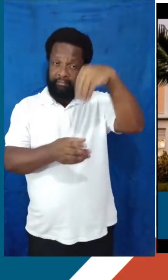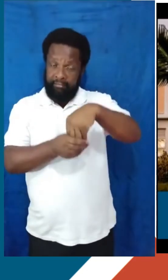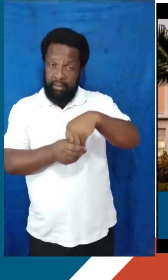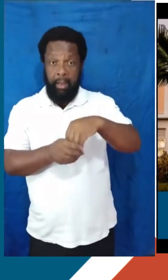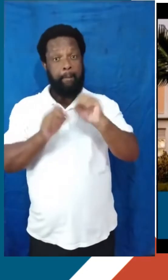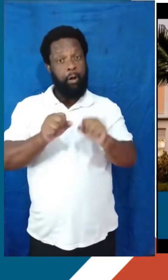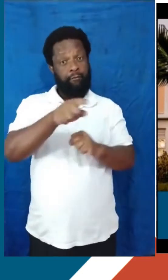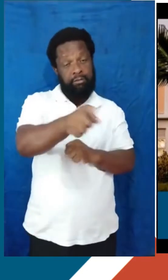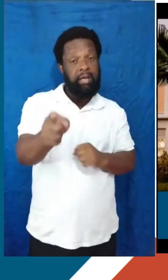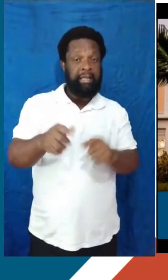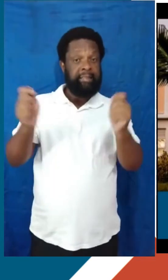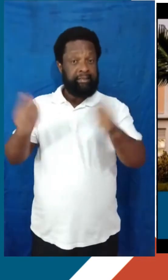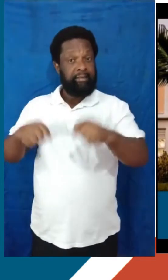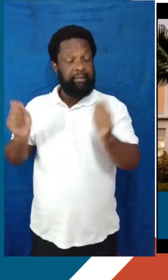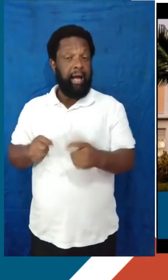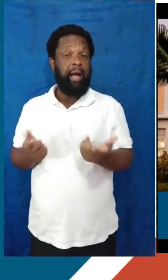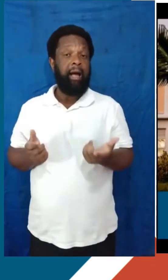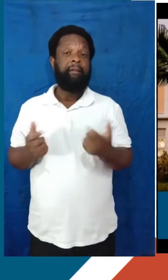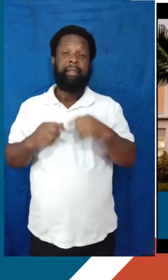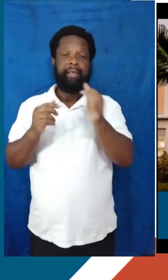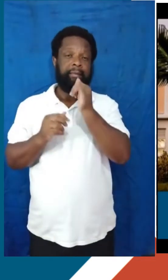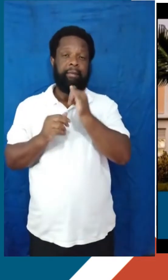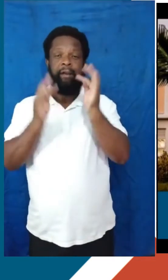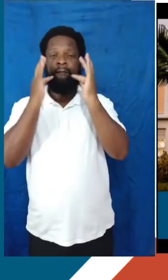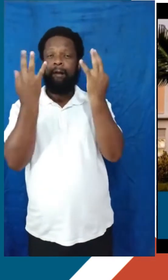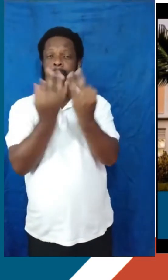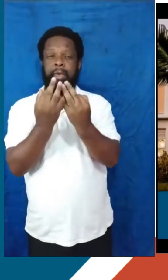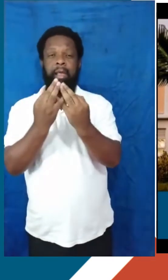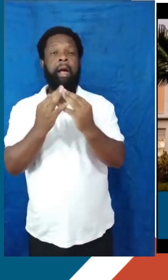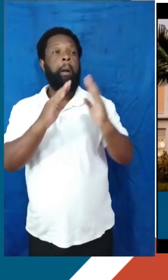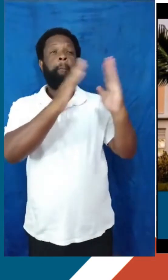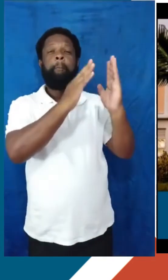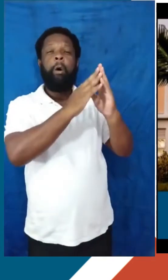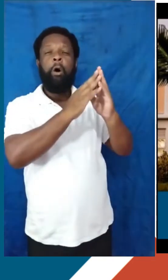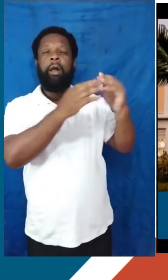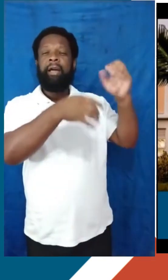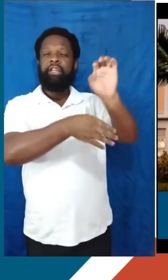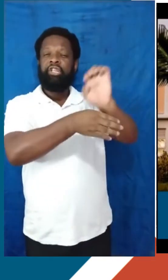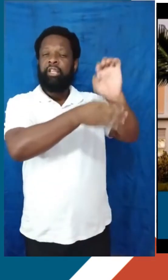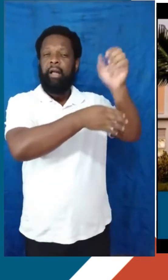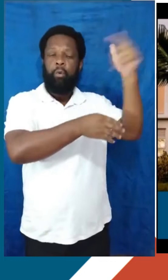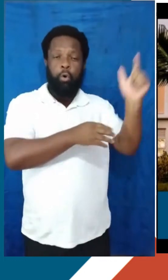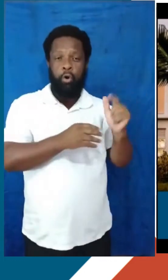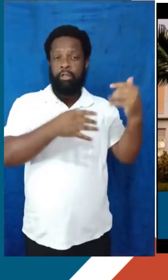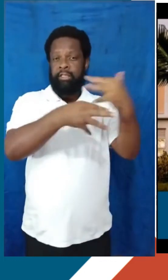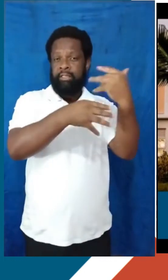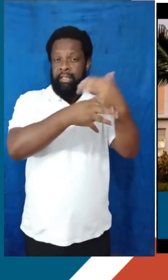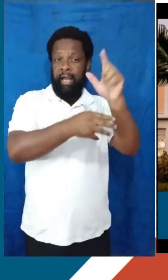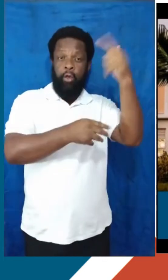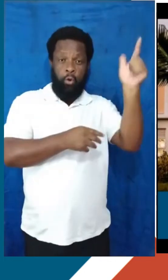ser que algum de vocês tenha possibilidade, né, tenha família que mora em outro estado, em outra cidade, e torne uma possibilidade de vocês se